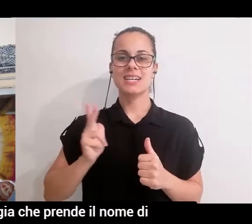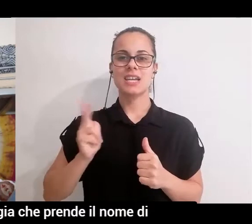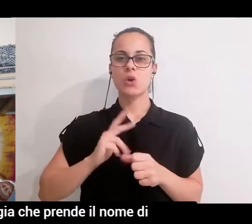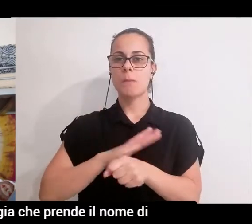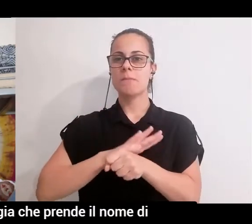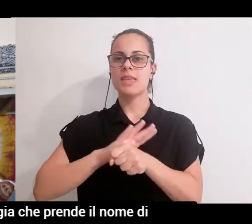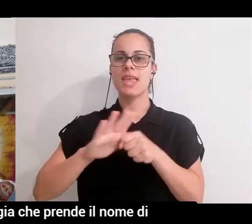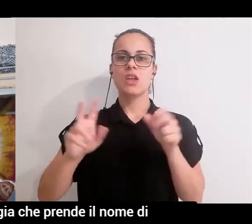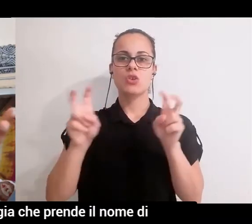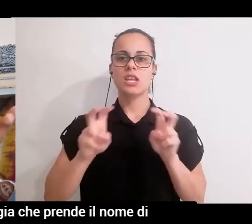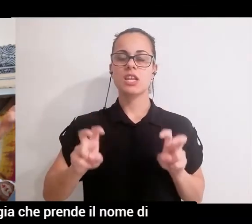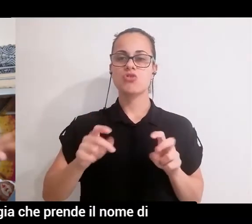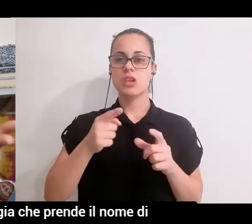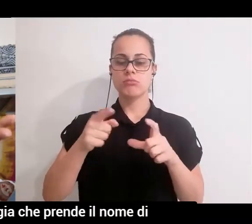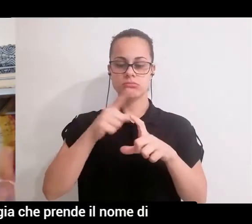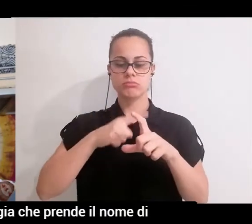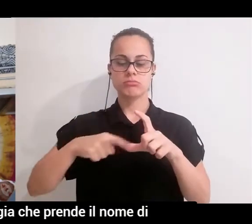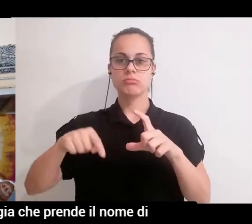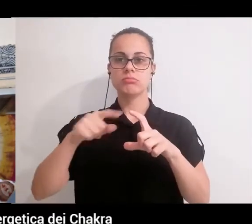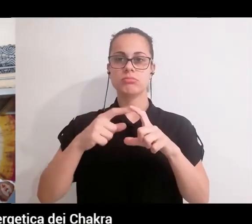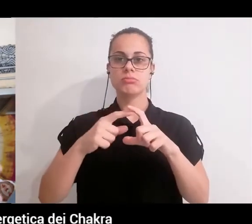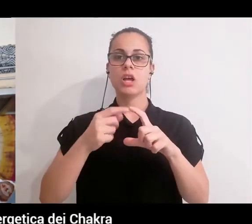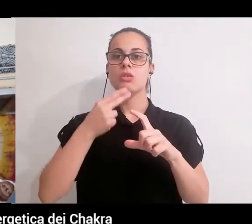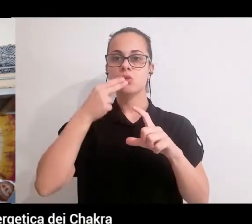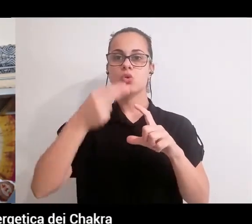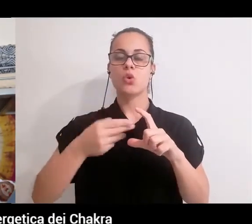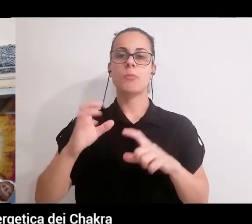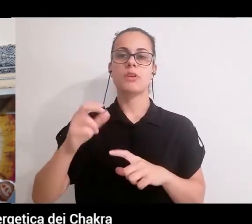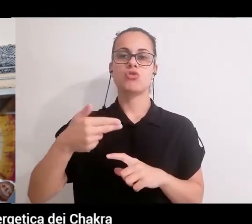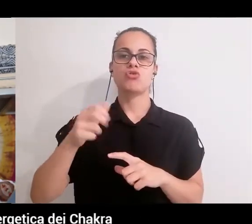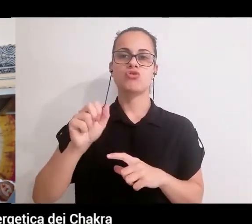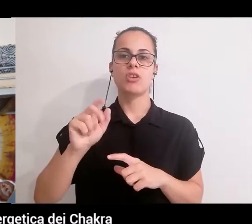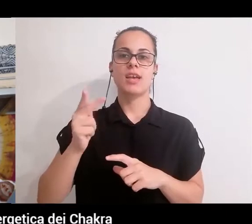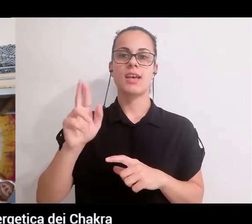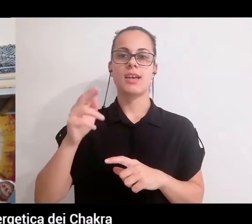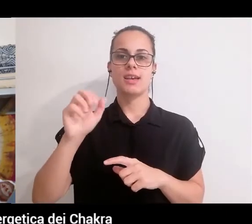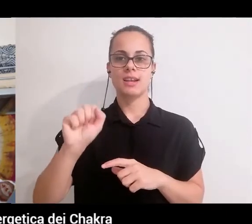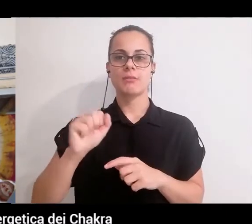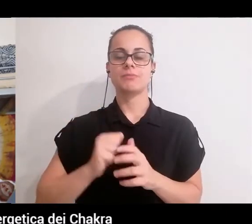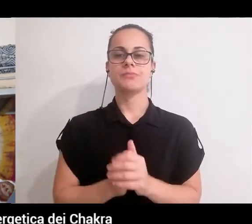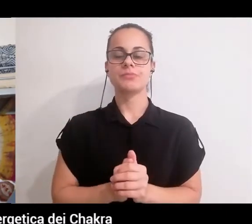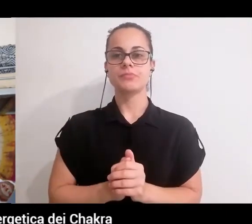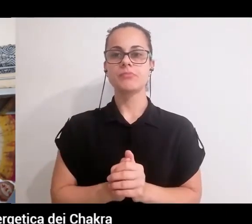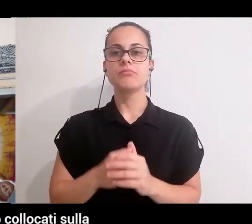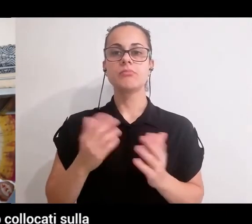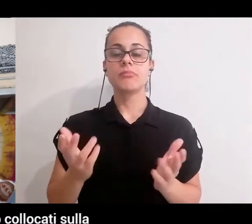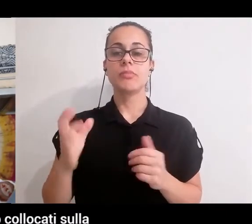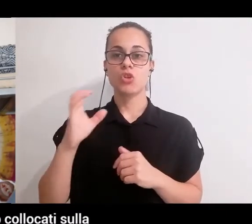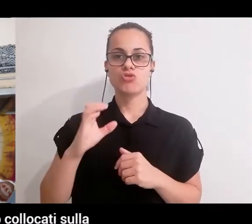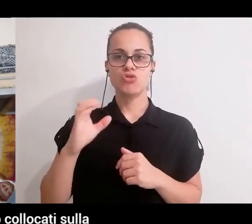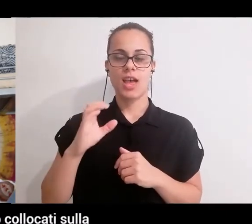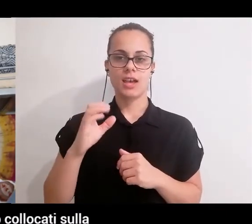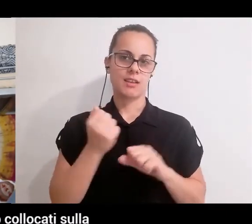carico di energia, che prende il nome di chakra. E così vediamo come nasce la struttura energetica dei chakra